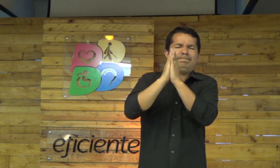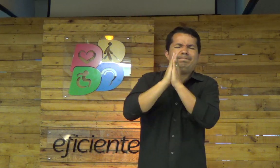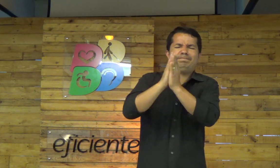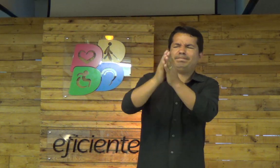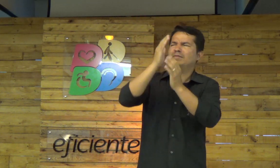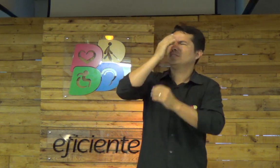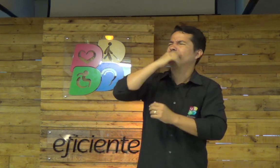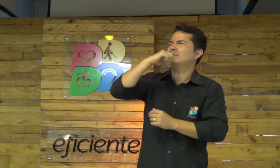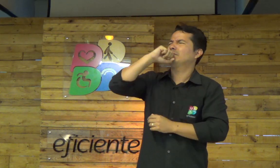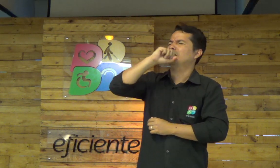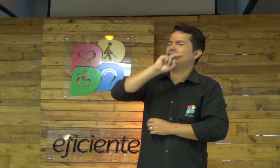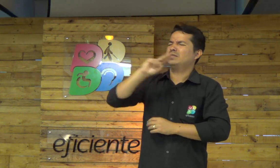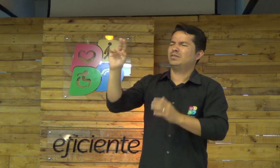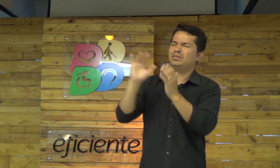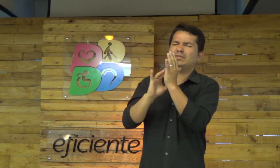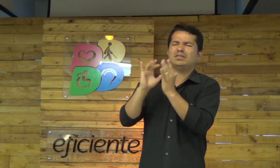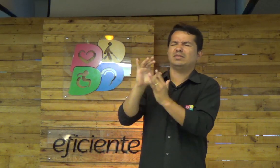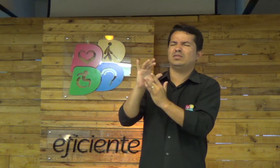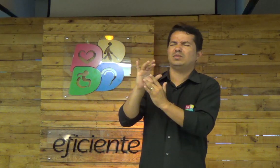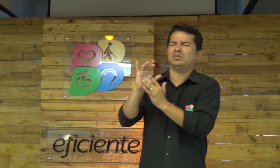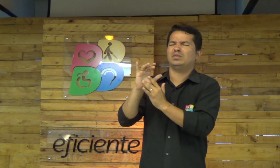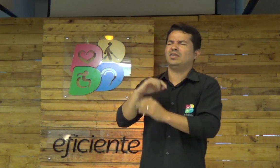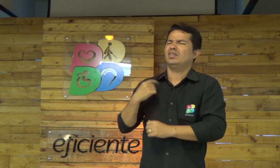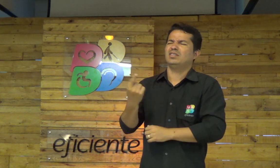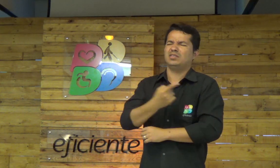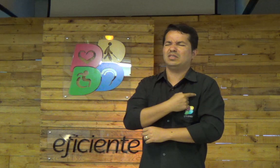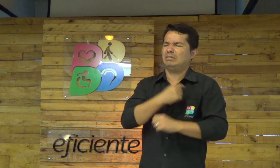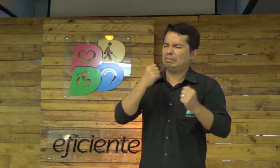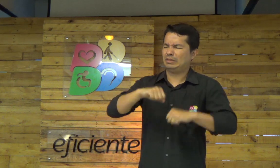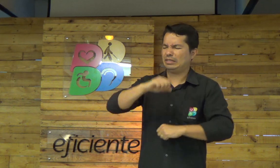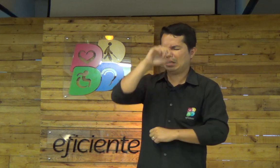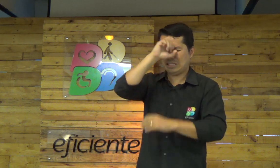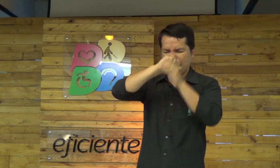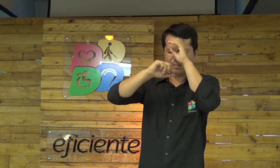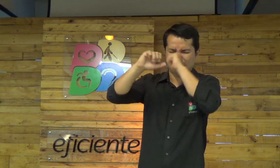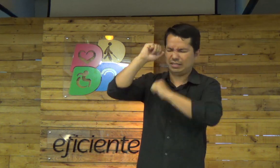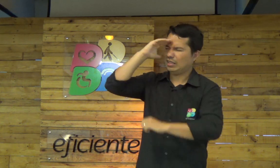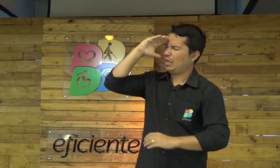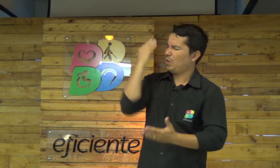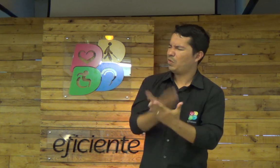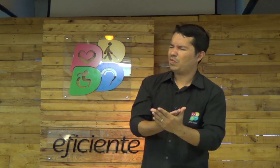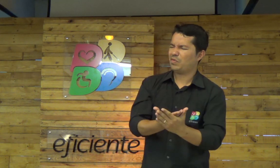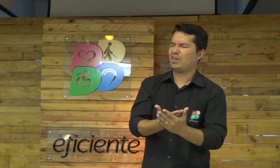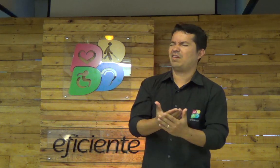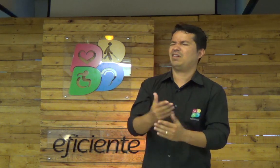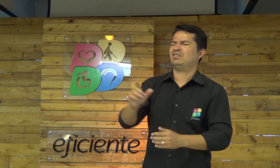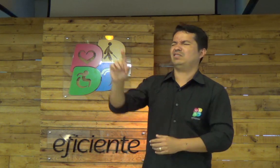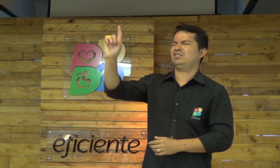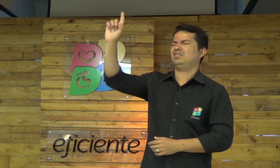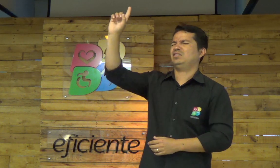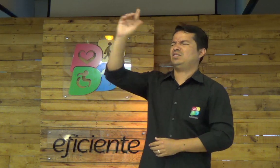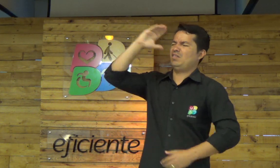tem comunhão contigo. Pai, em nome de Jesus, nós precisamos aprender e acreditar